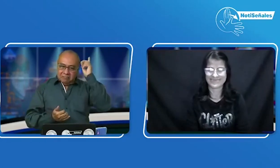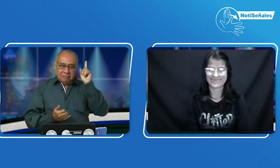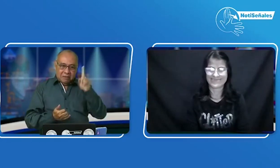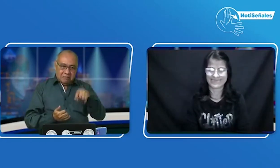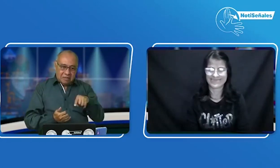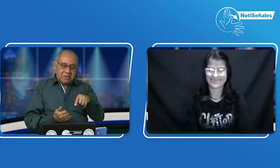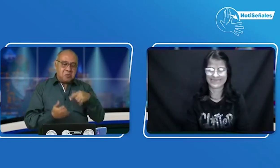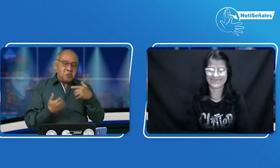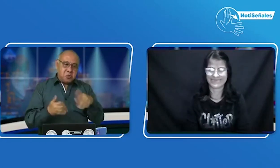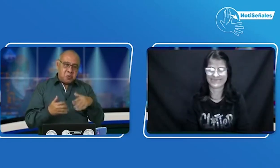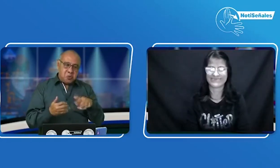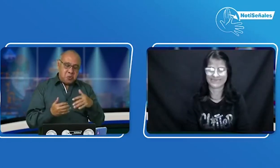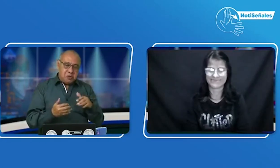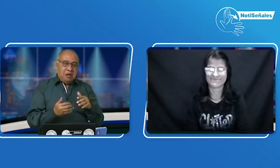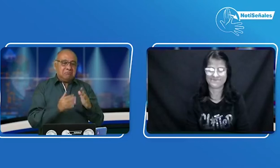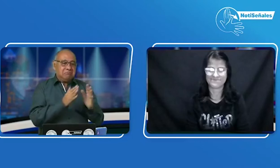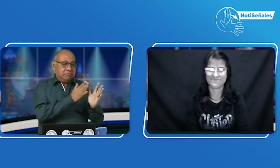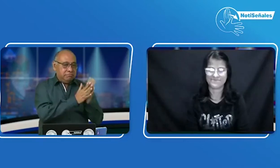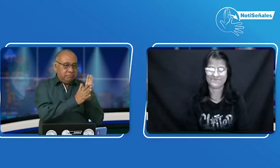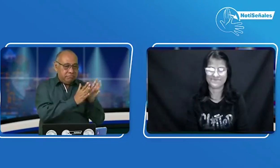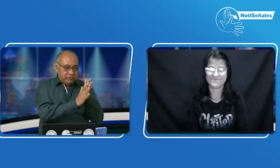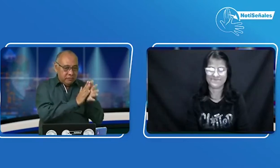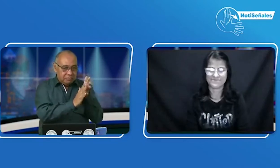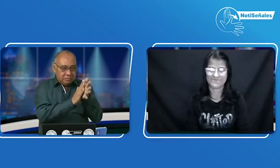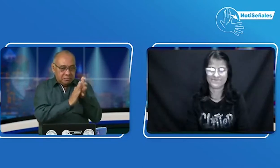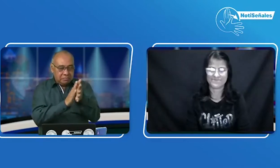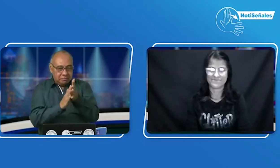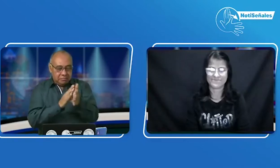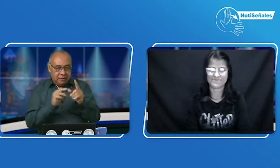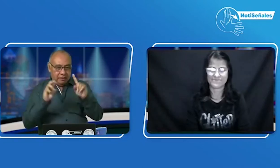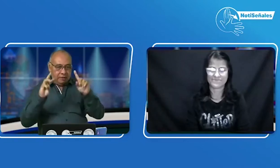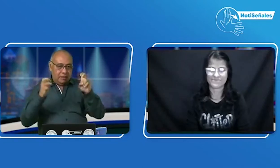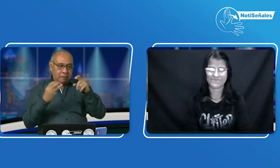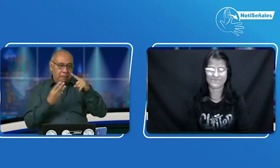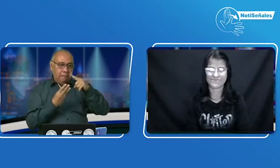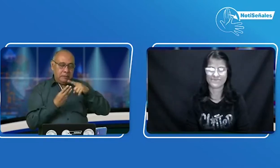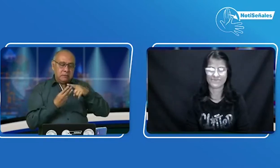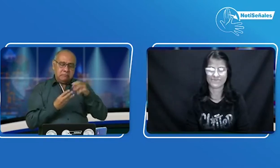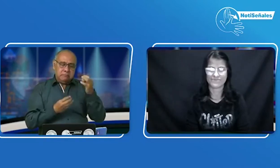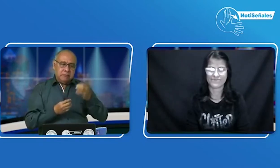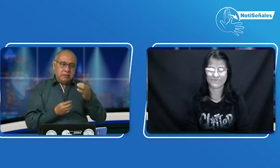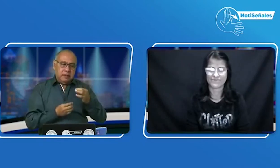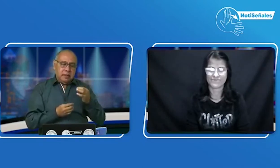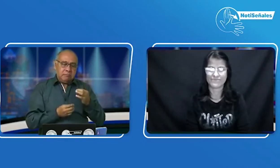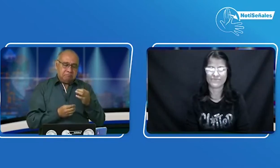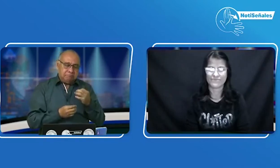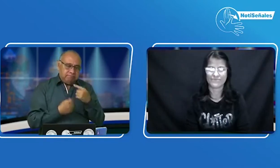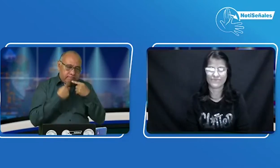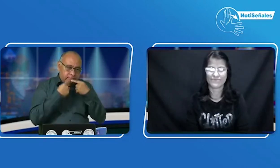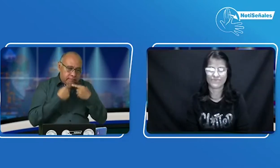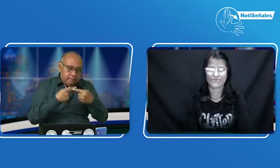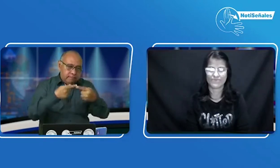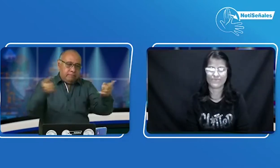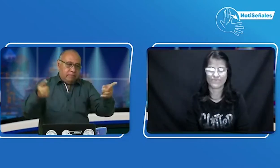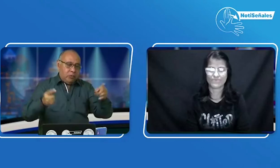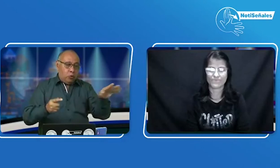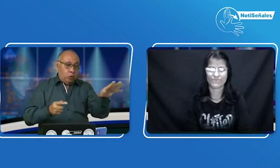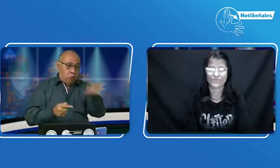Y también gracias a Daniel por el informe que nos acaban de dar acerca de la situación de la licencia de